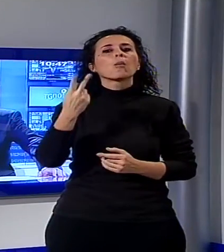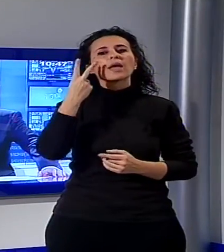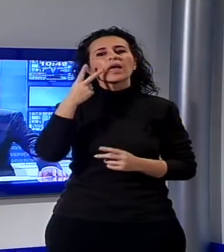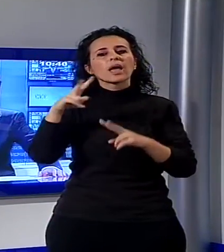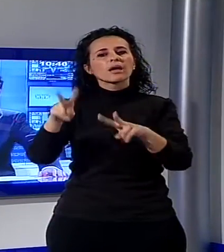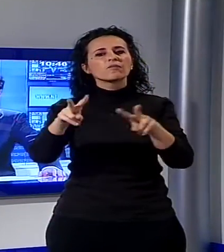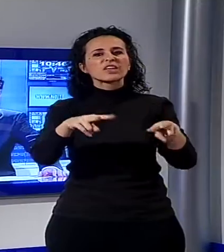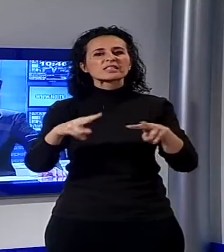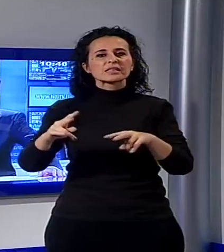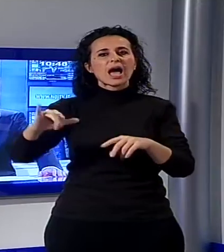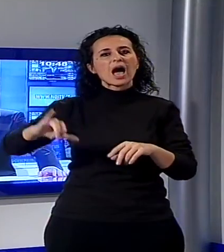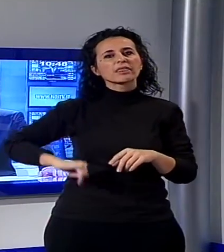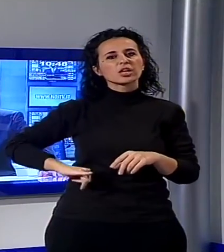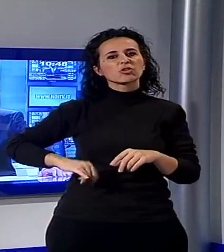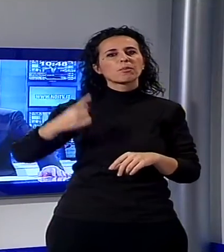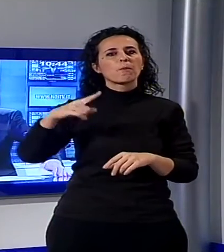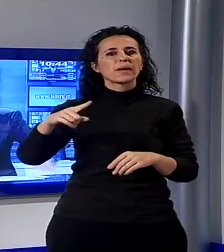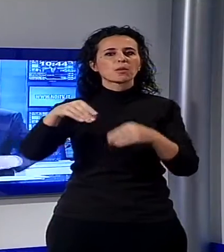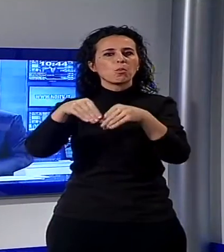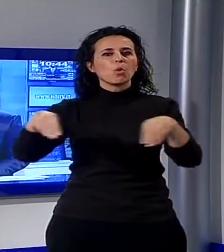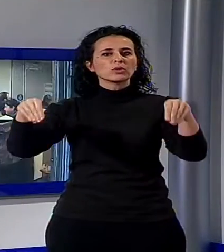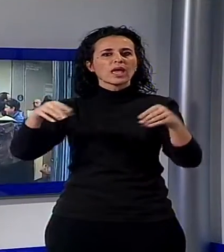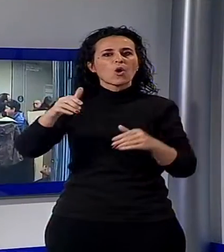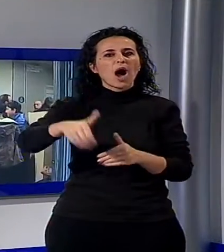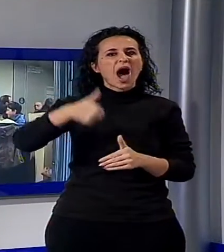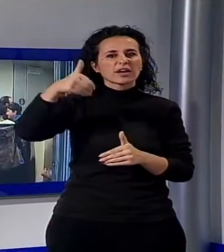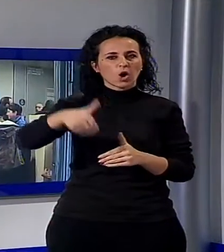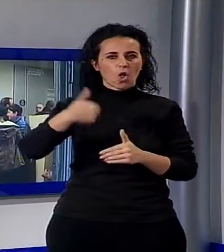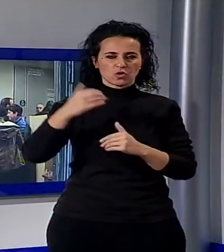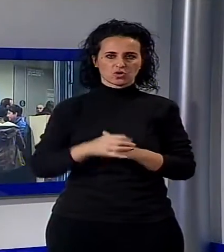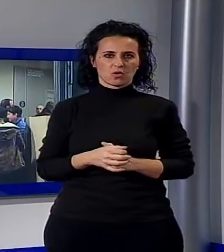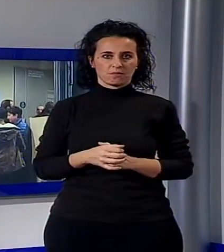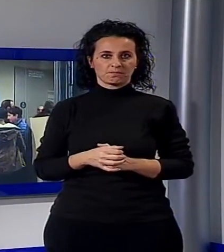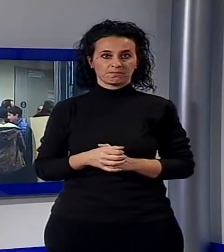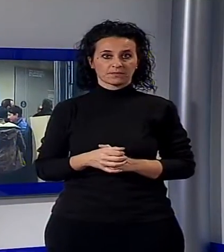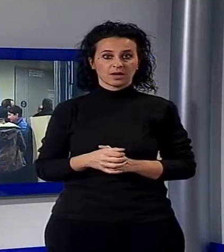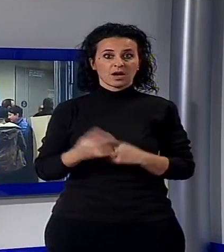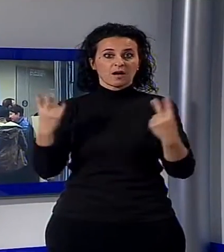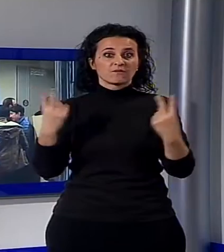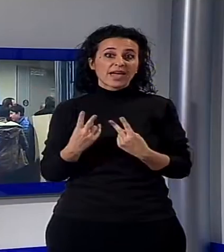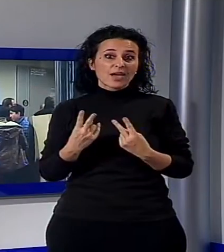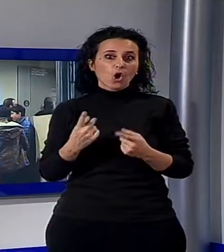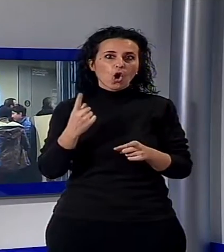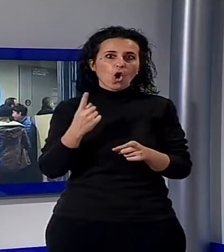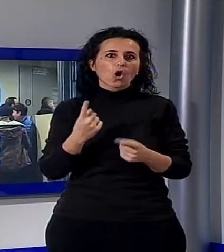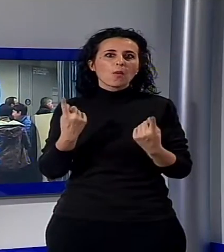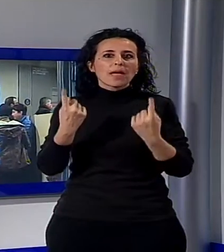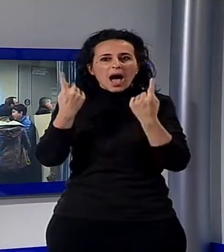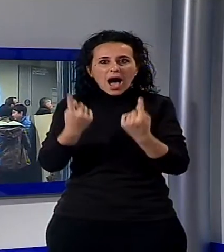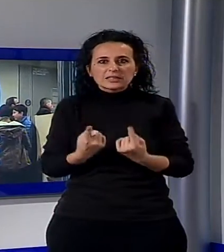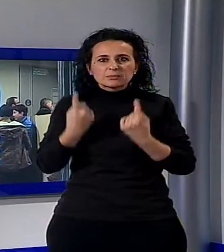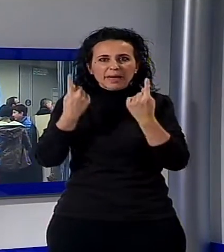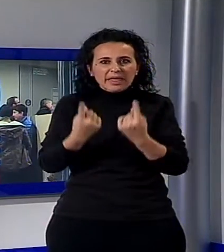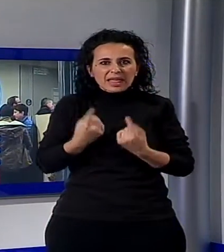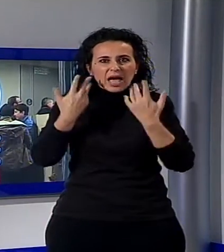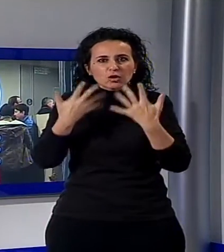'inaugurazione, il nuovo civico museo archeologico. Dopo un'attesa durata 37 anni, è stato presentato il nuovo